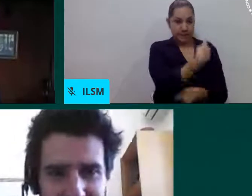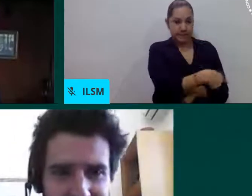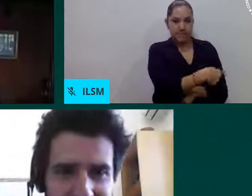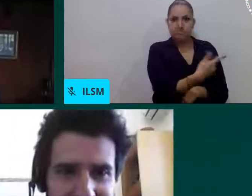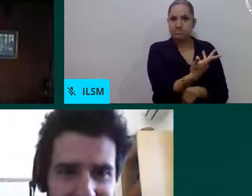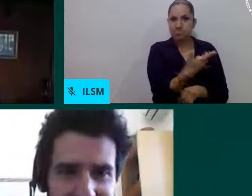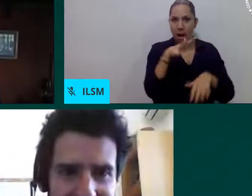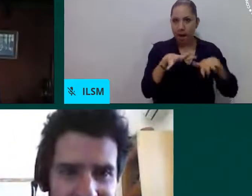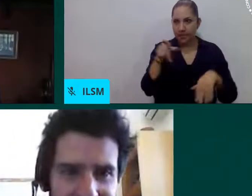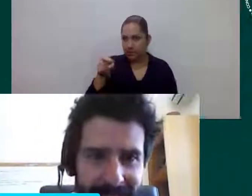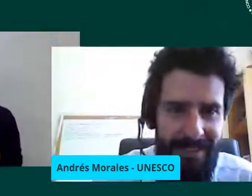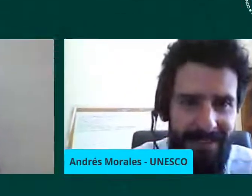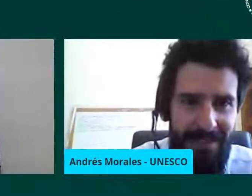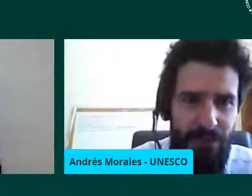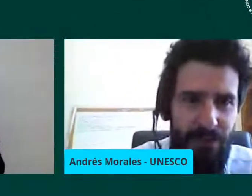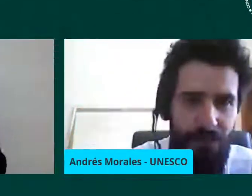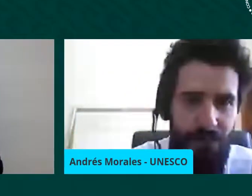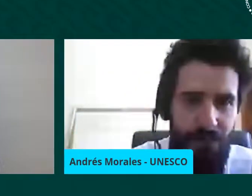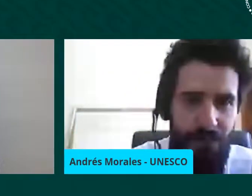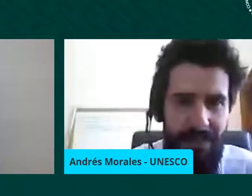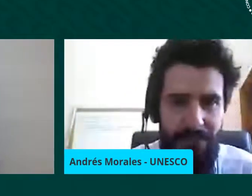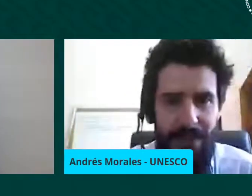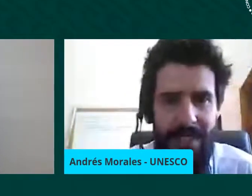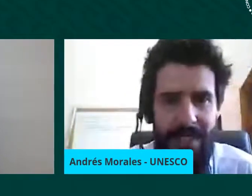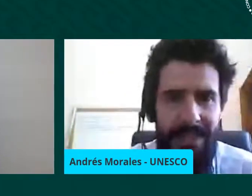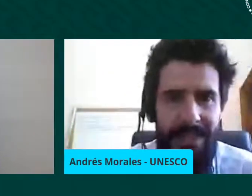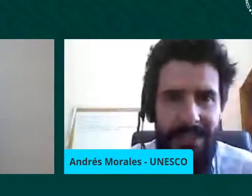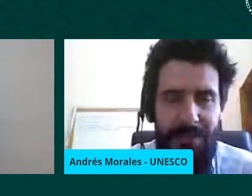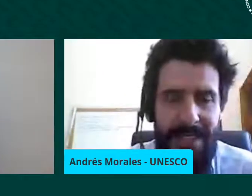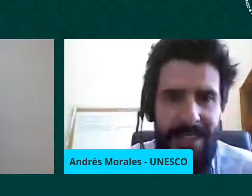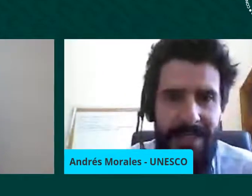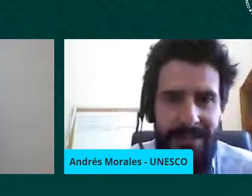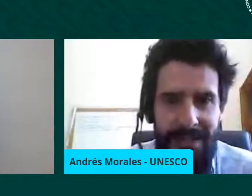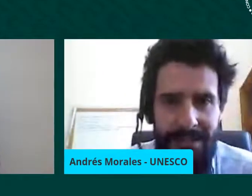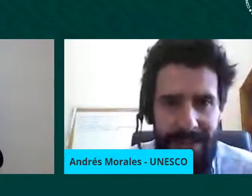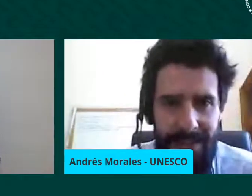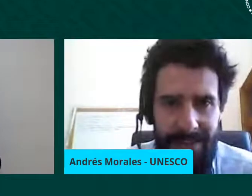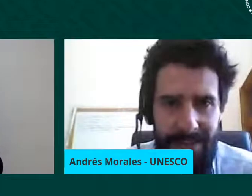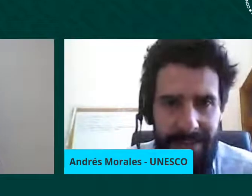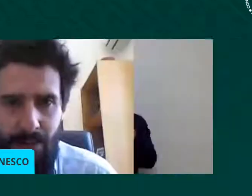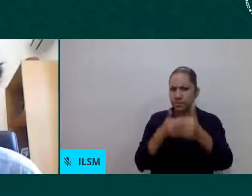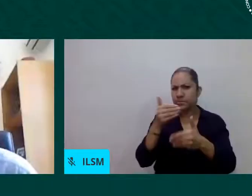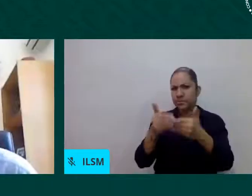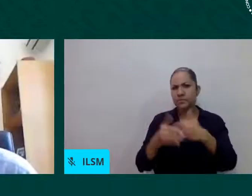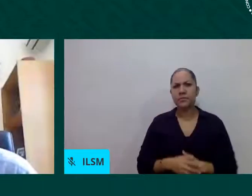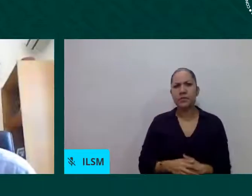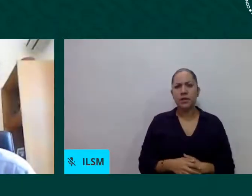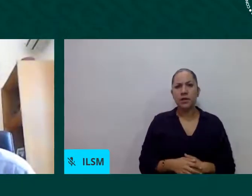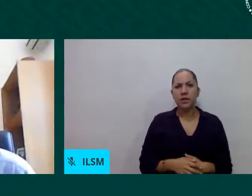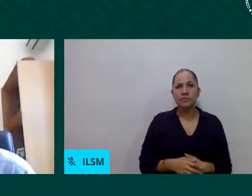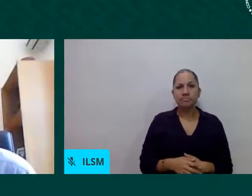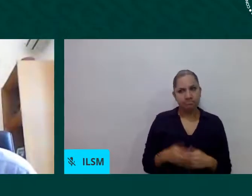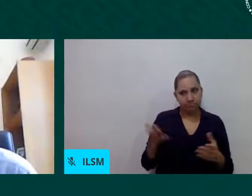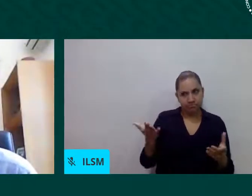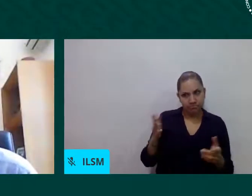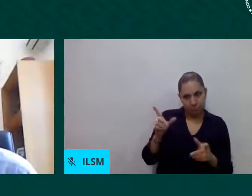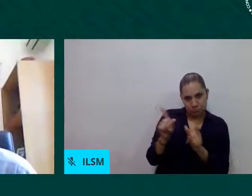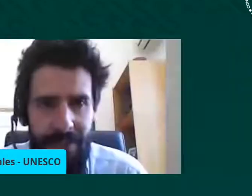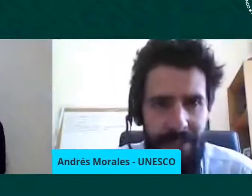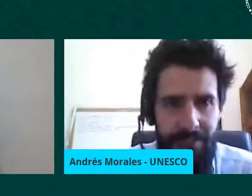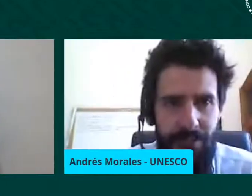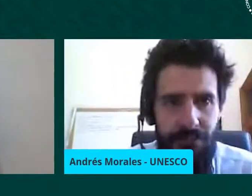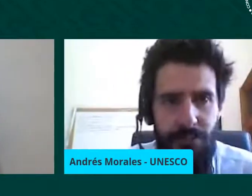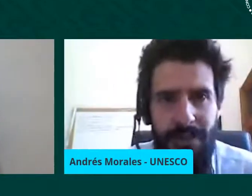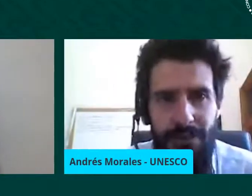muchas gracias Alejandra sin duda una cantidad de experiencias que desde